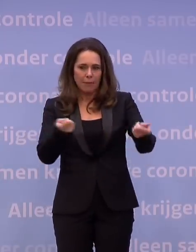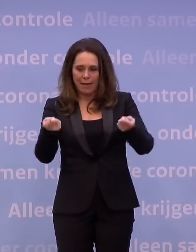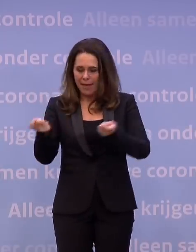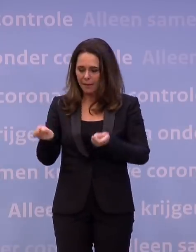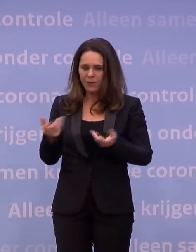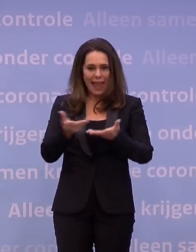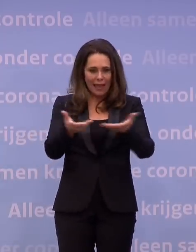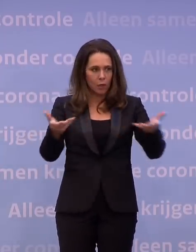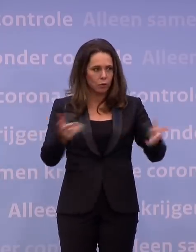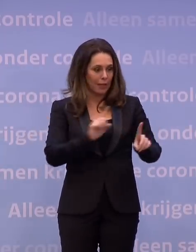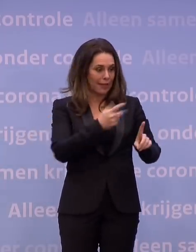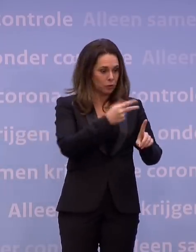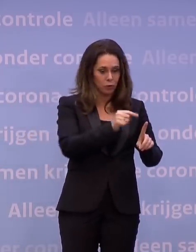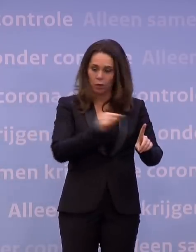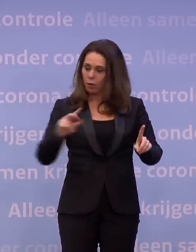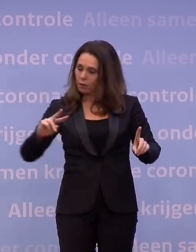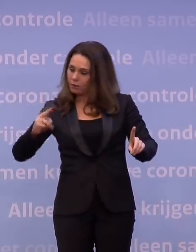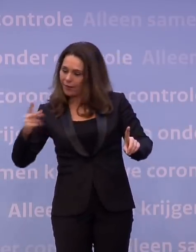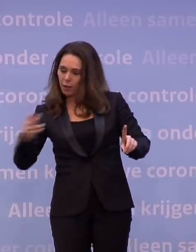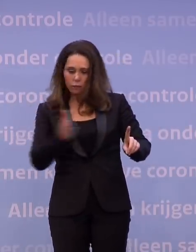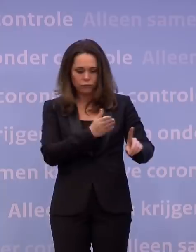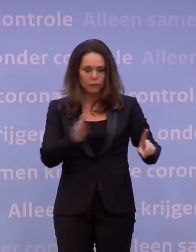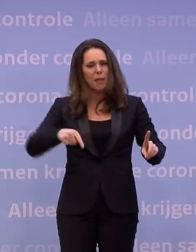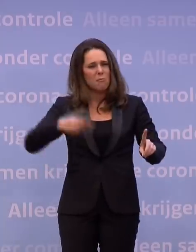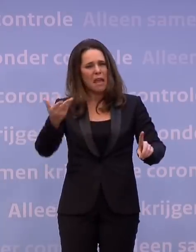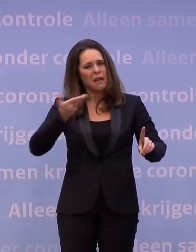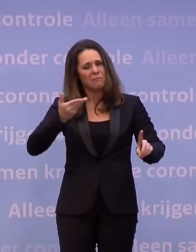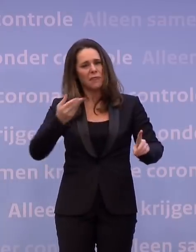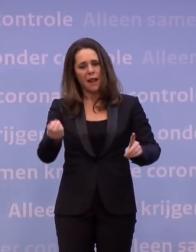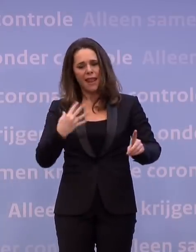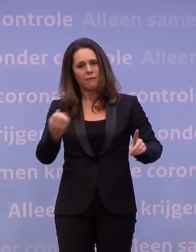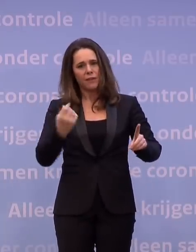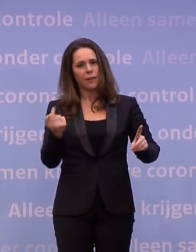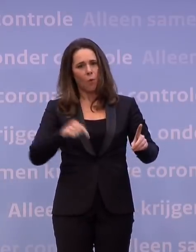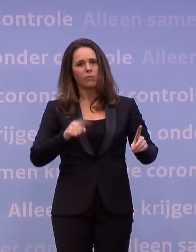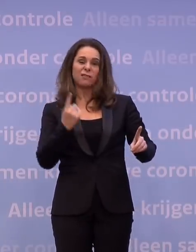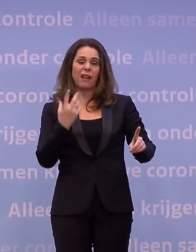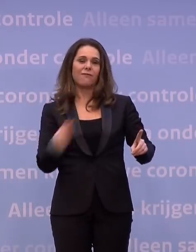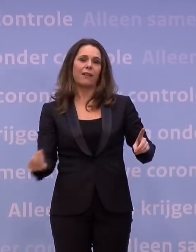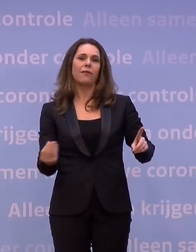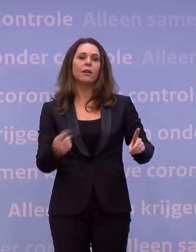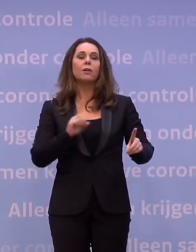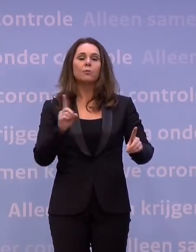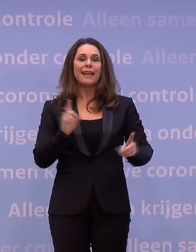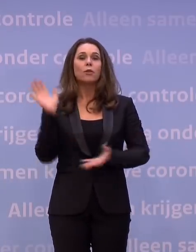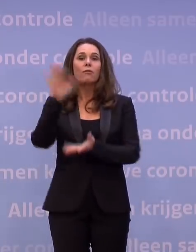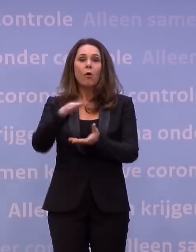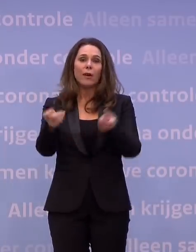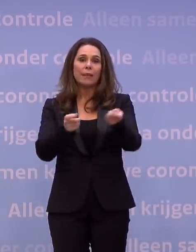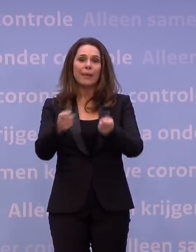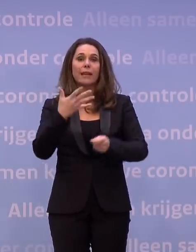en die tweede prik mag je toch aannemen dat de leveringen weer op gang komen, ook als er eentje weg komt te vallen. Daarom gaan we het voorraadbeheer naar vijftig procent doen.